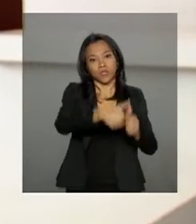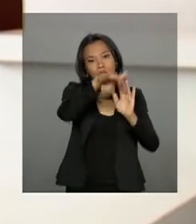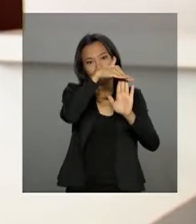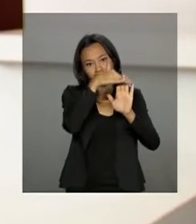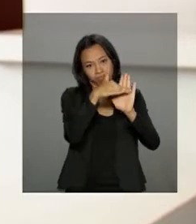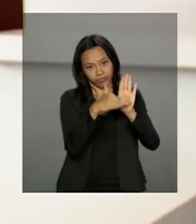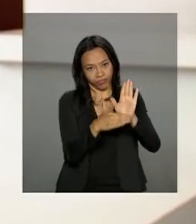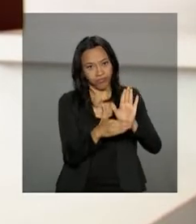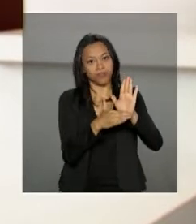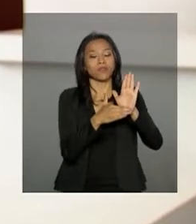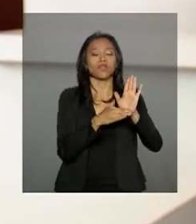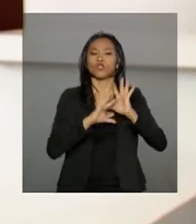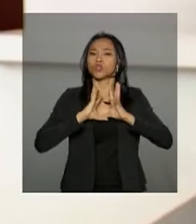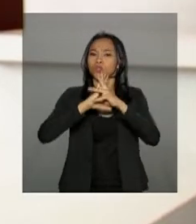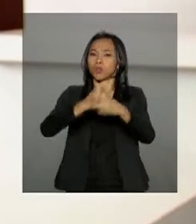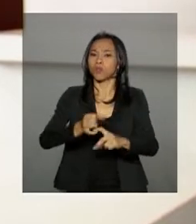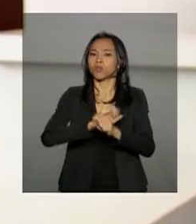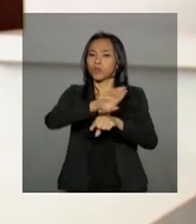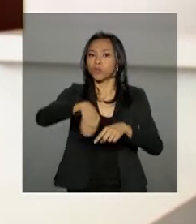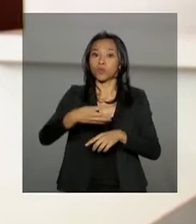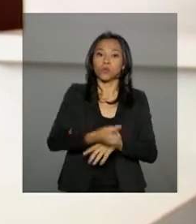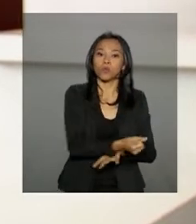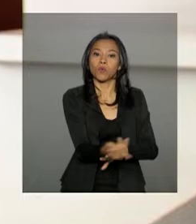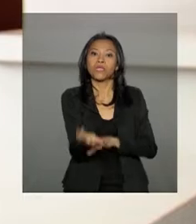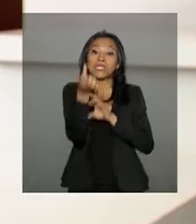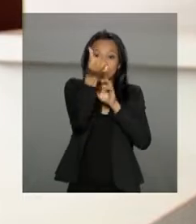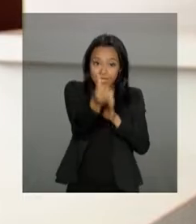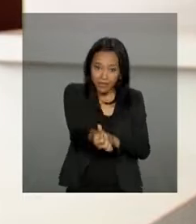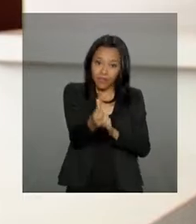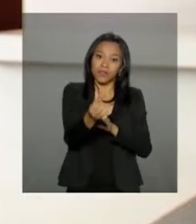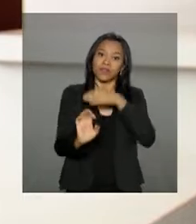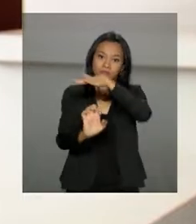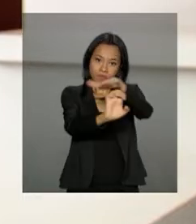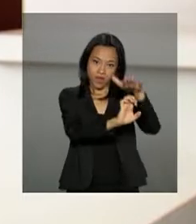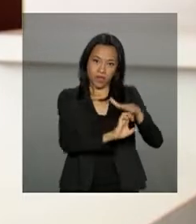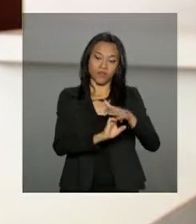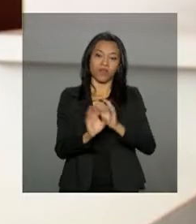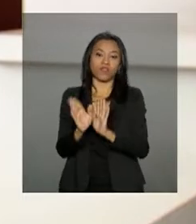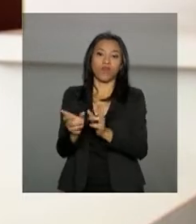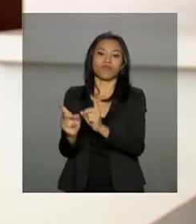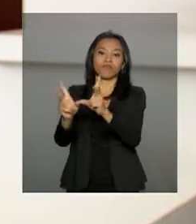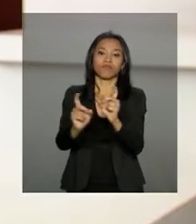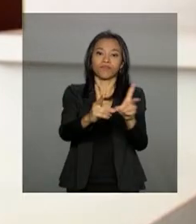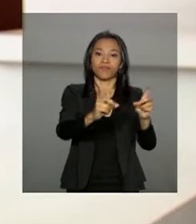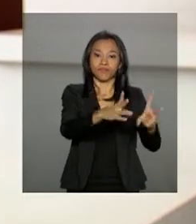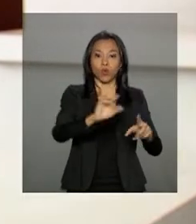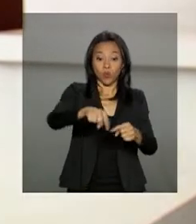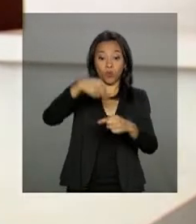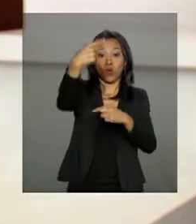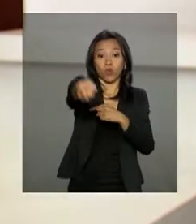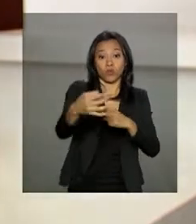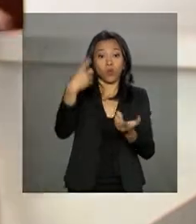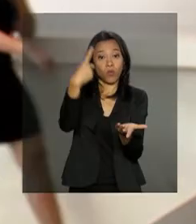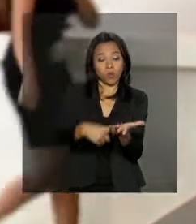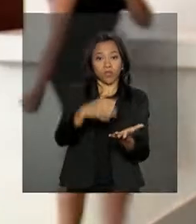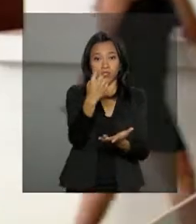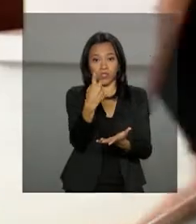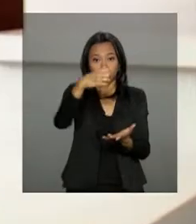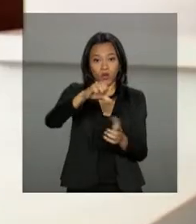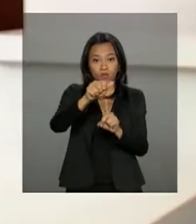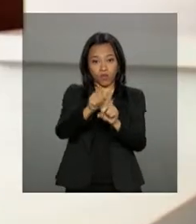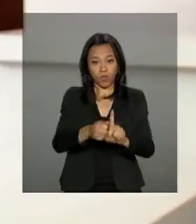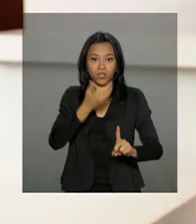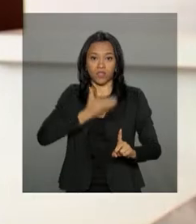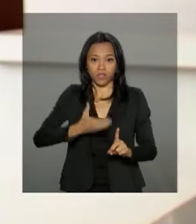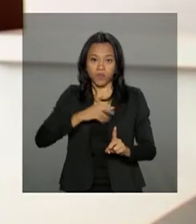e investimentos. No total, seis empresas serão privatizadas. O próximo leilão está marcado para o dia 19 de dezembro, quando será